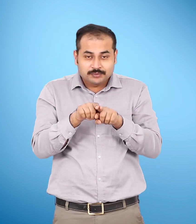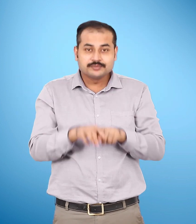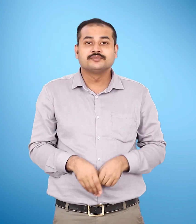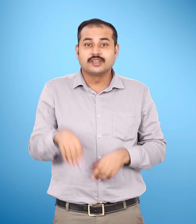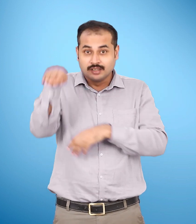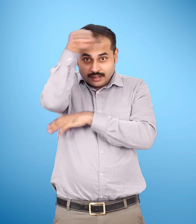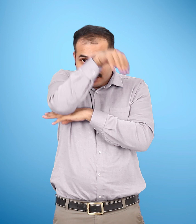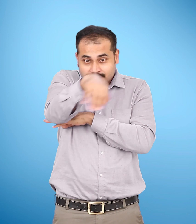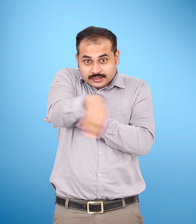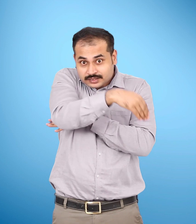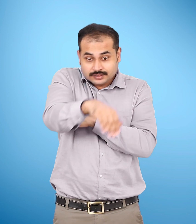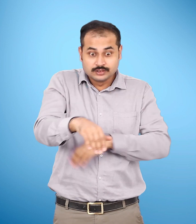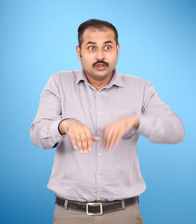हाथी जितना